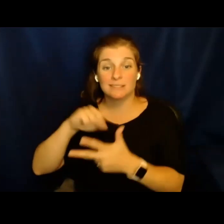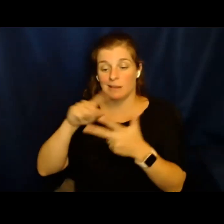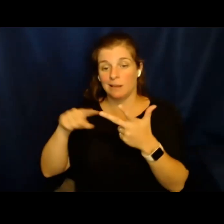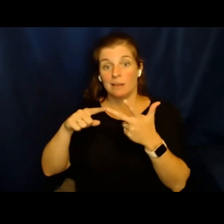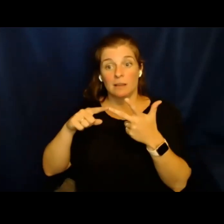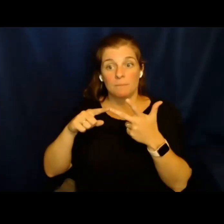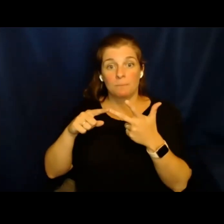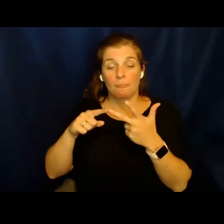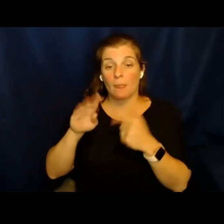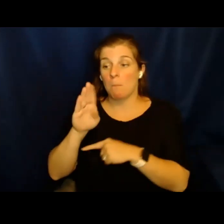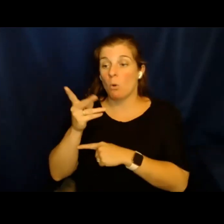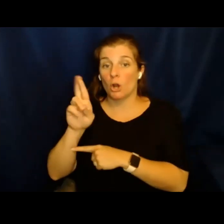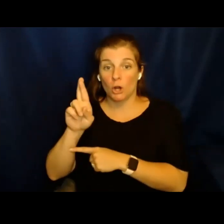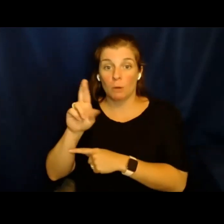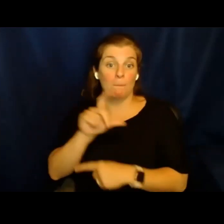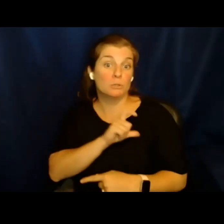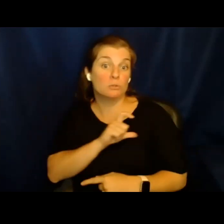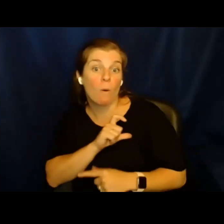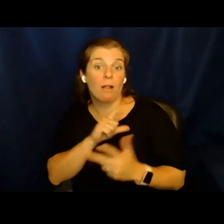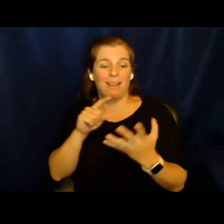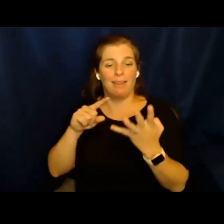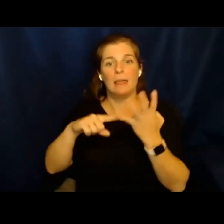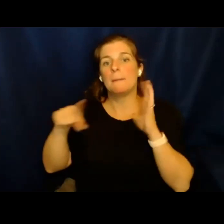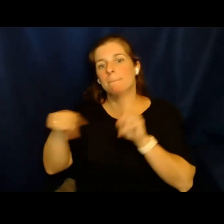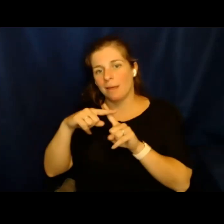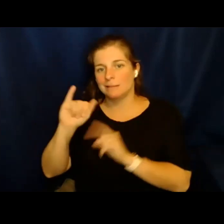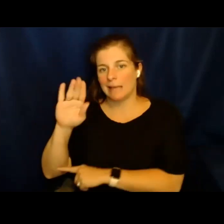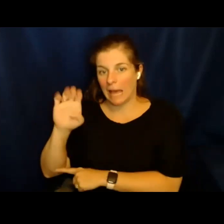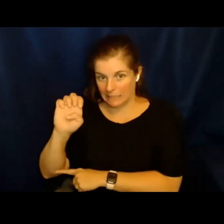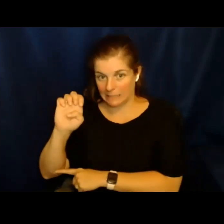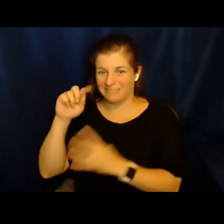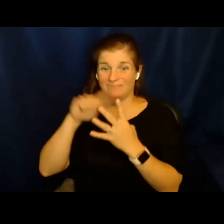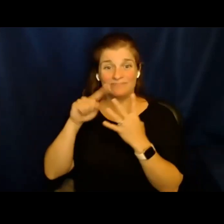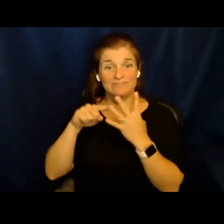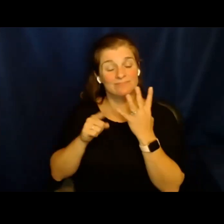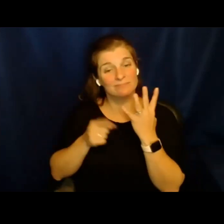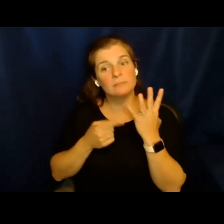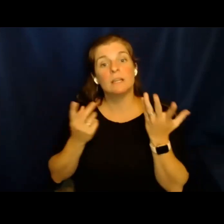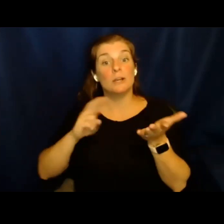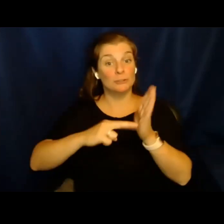estatal, y tenemos también al grupo de los patrullas fronterizas y a los agentes de